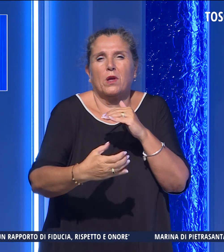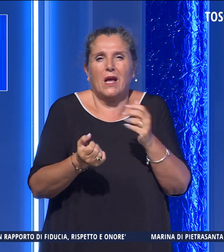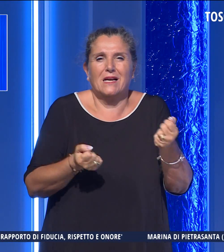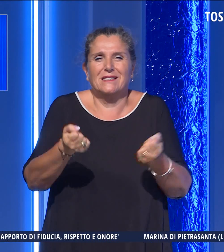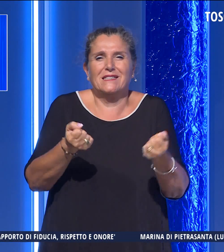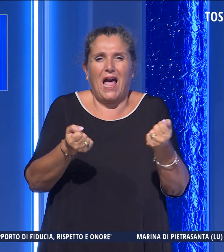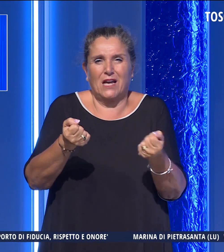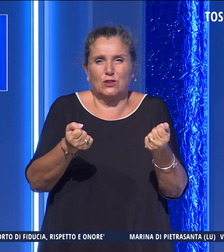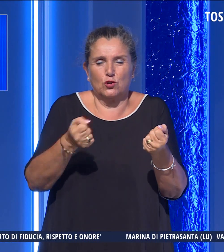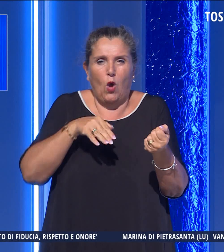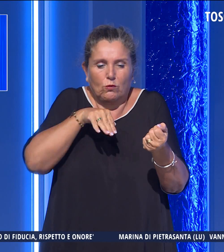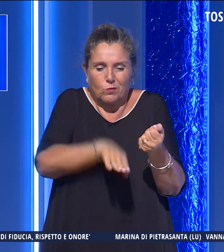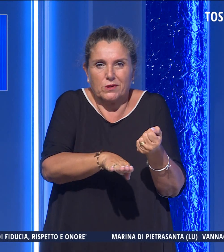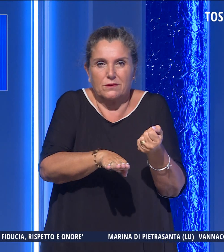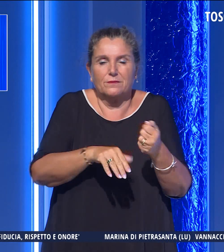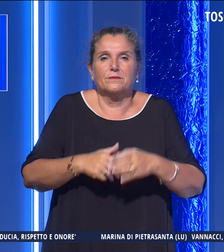sterzo dell'auto.